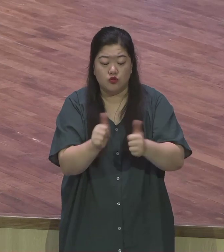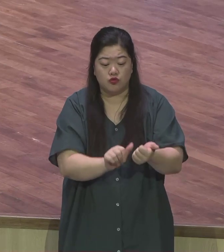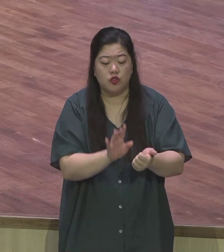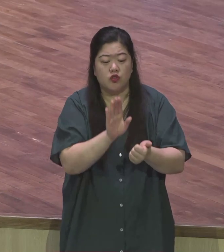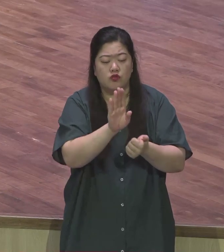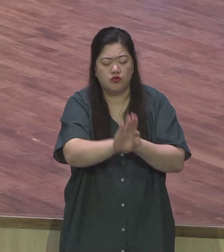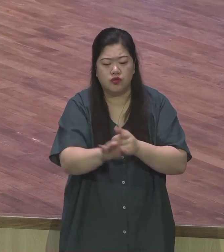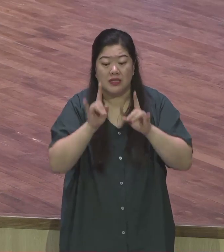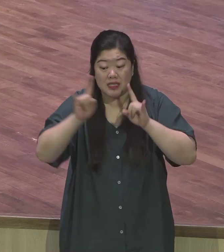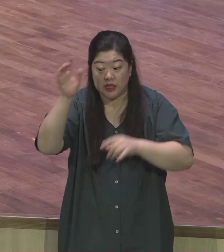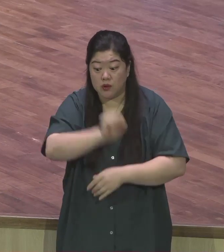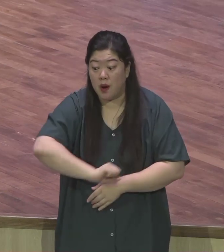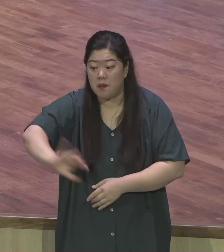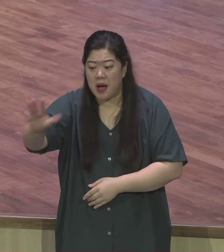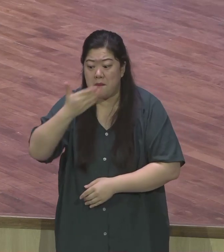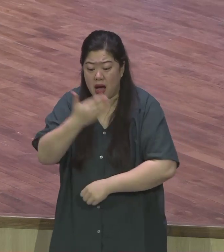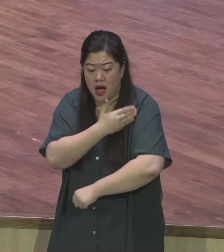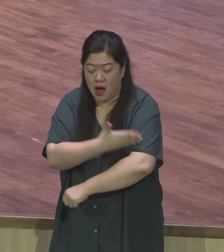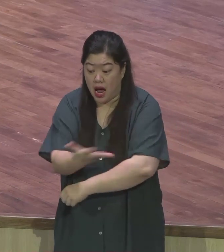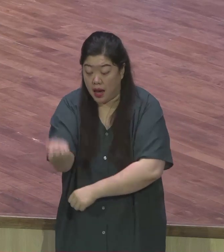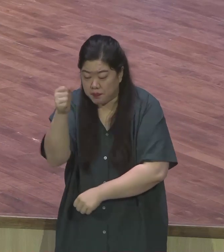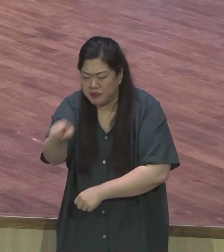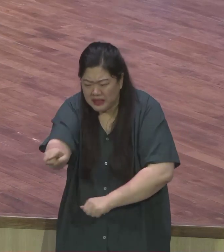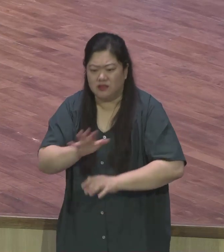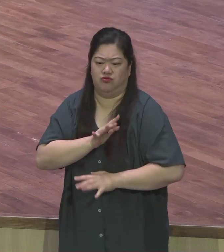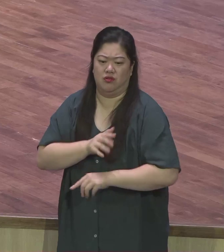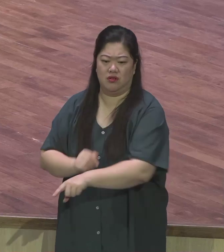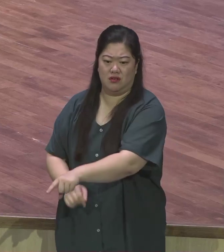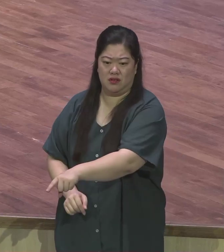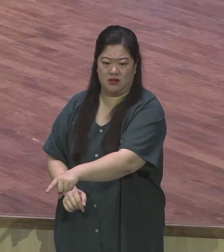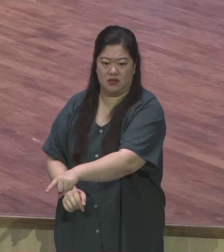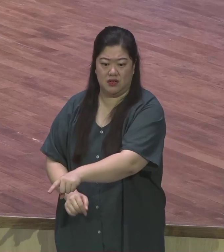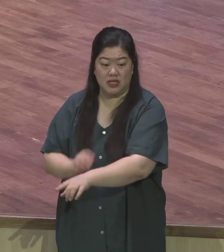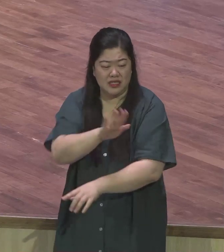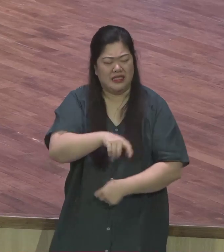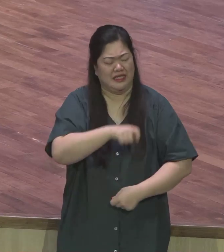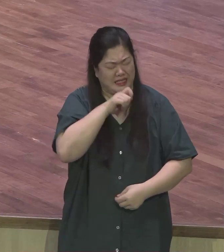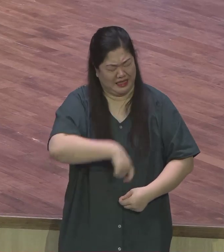권세인은 그를 두려워하라 내가 참으로 너에게 이루느니 그를 두려워하라